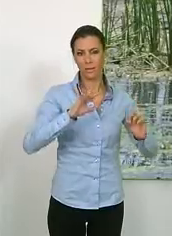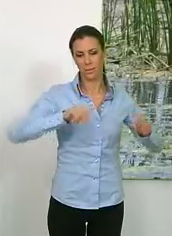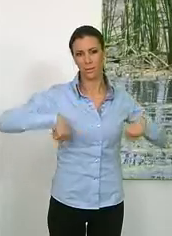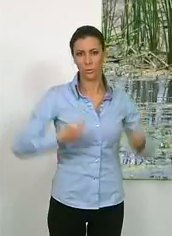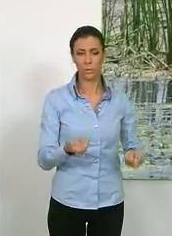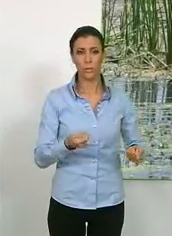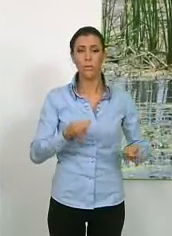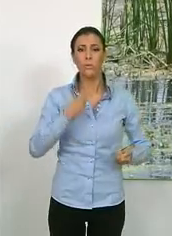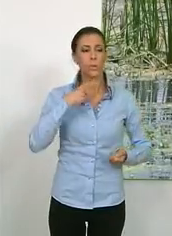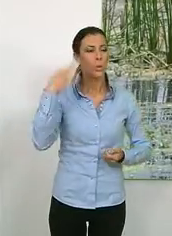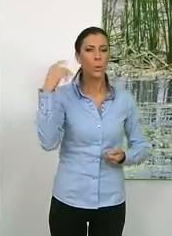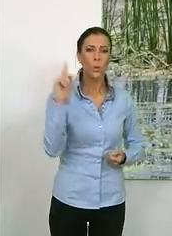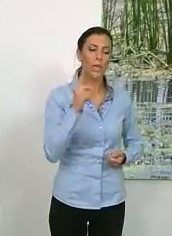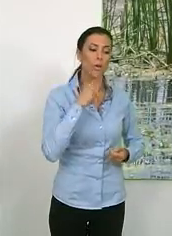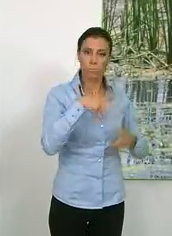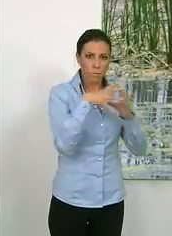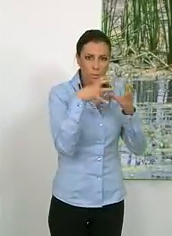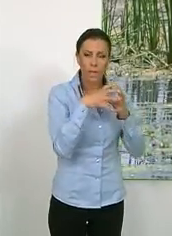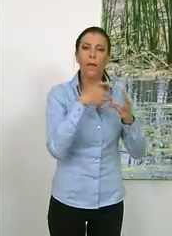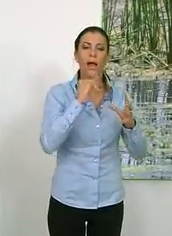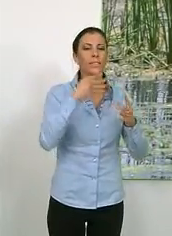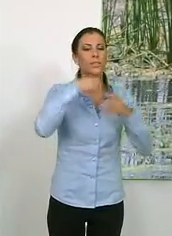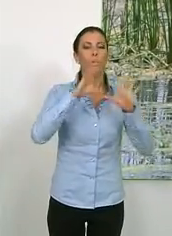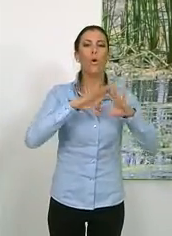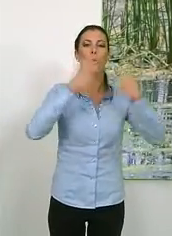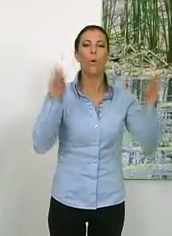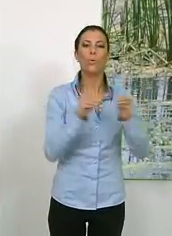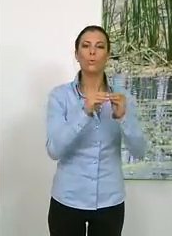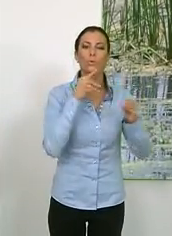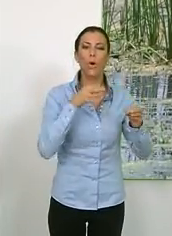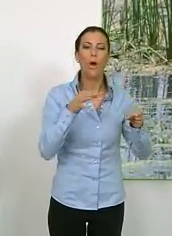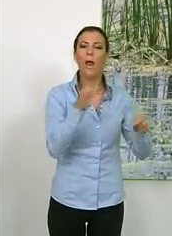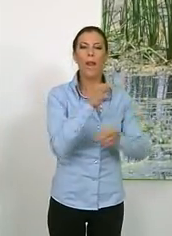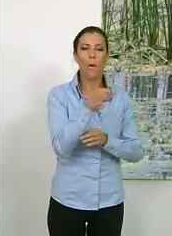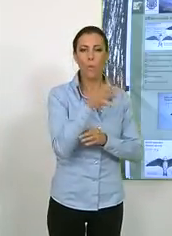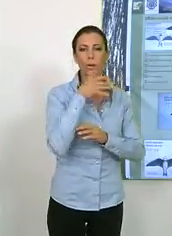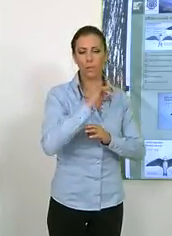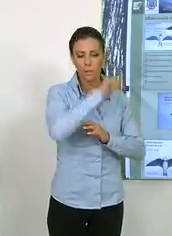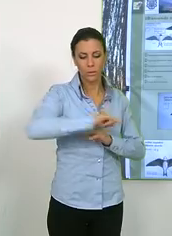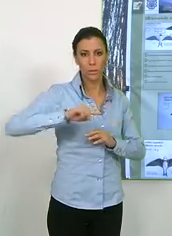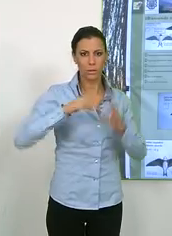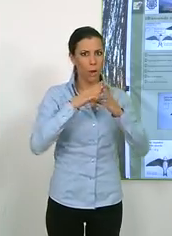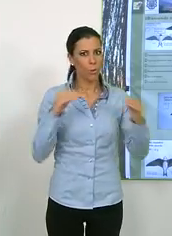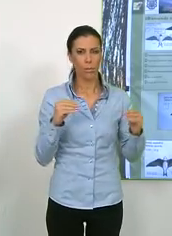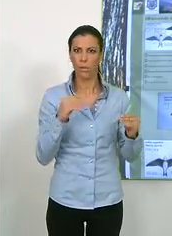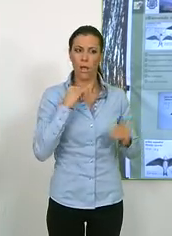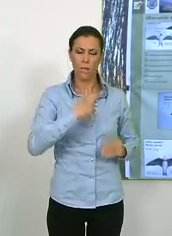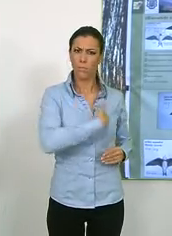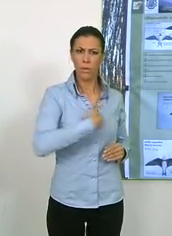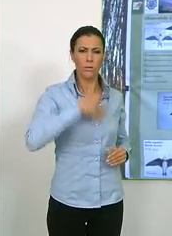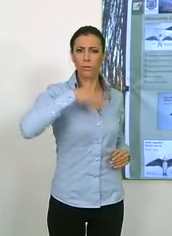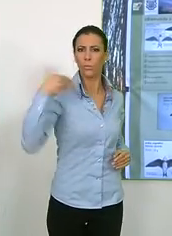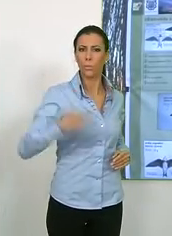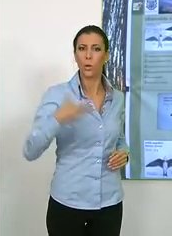costeros granadinos se integra en el conjunto de las lagunas litorales andaluzas que juegan un papel